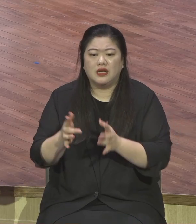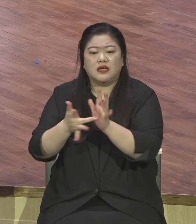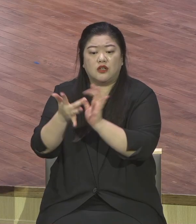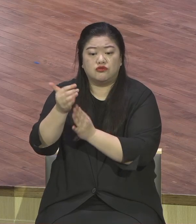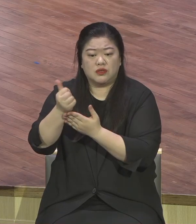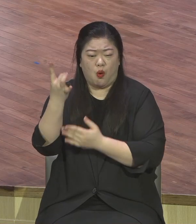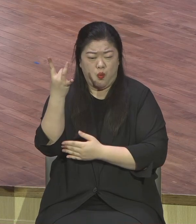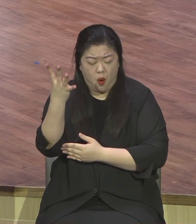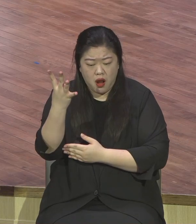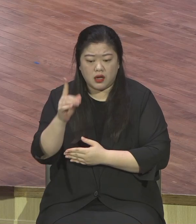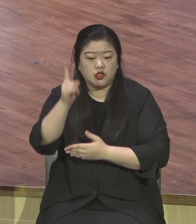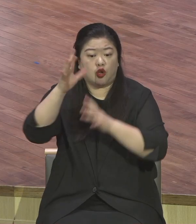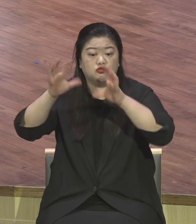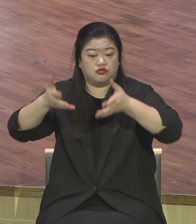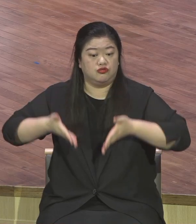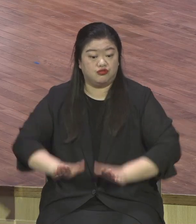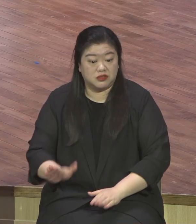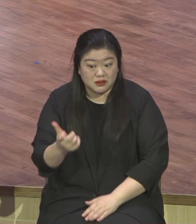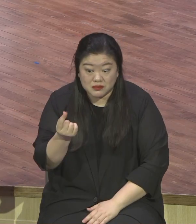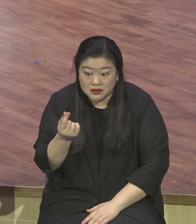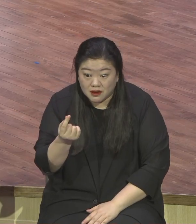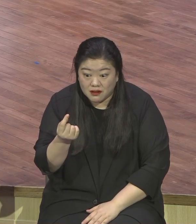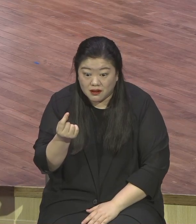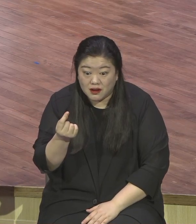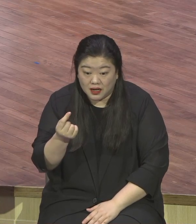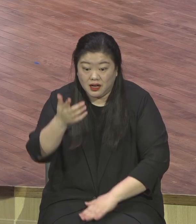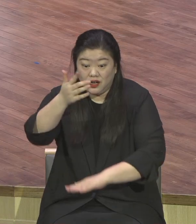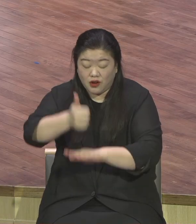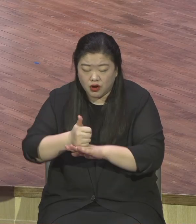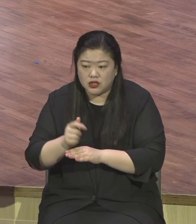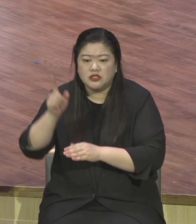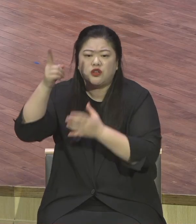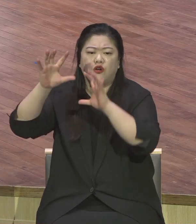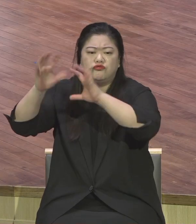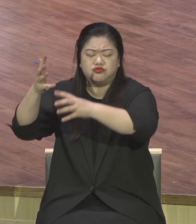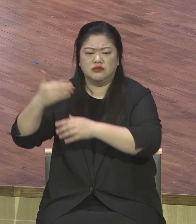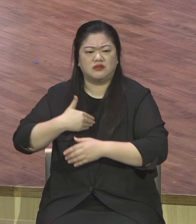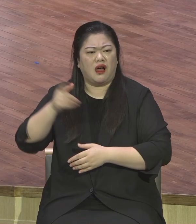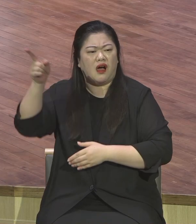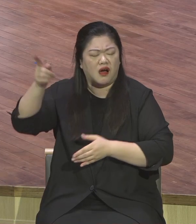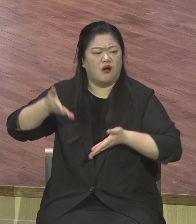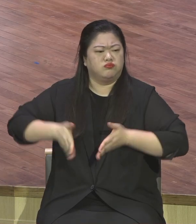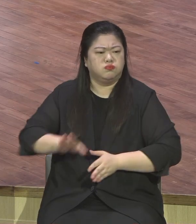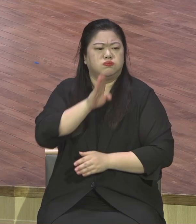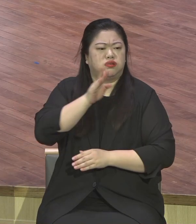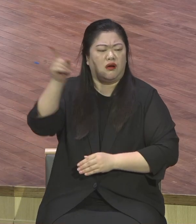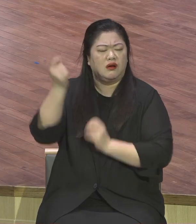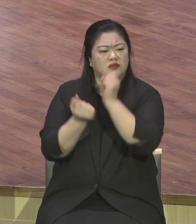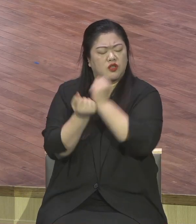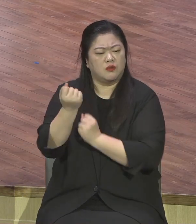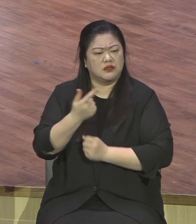인생들에게 어떻게 표현할까 하시다가 그 중에 하나 표현한 것이 오늘 비유예요.